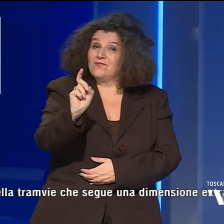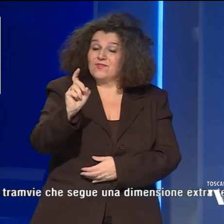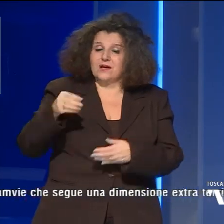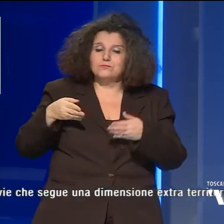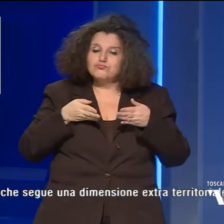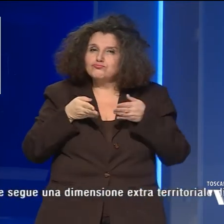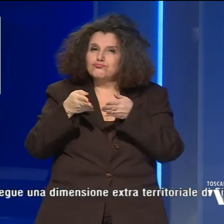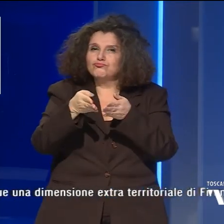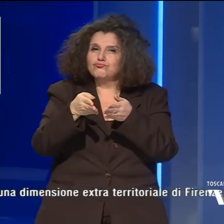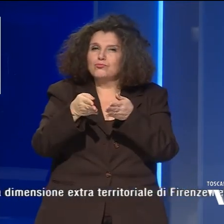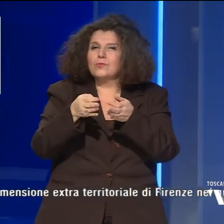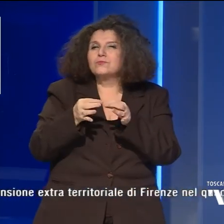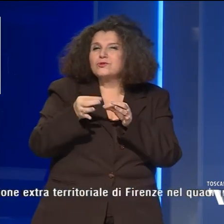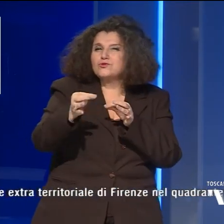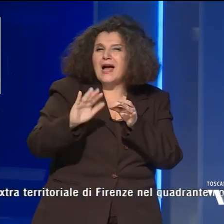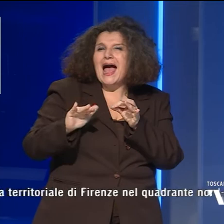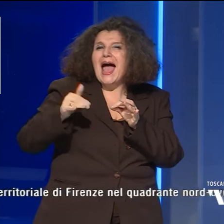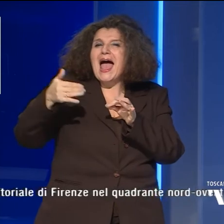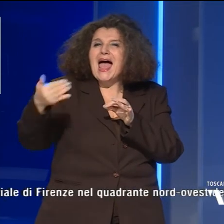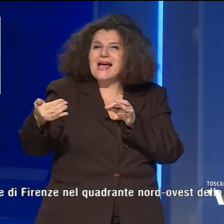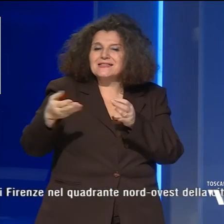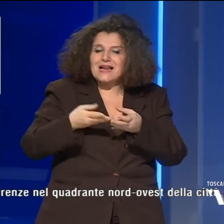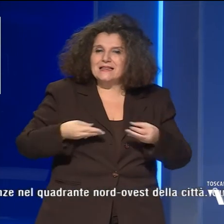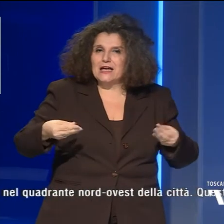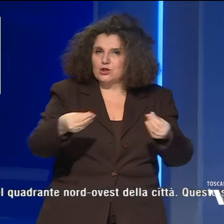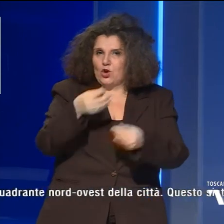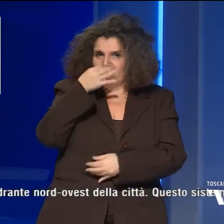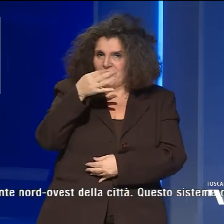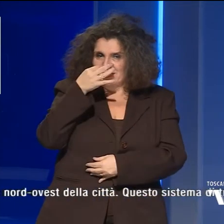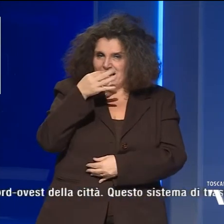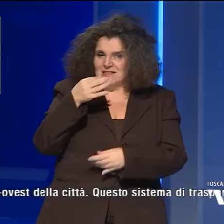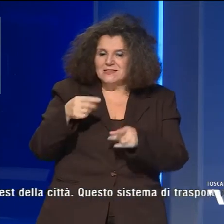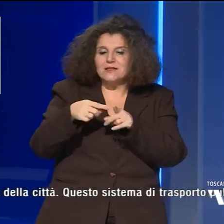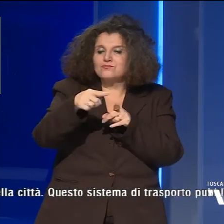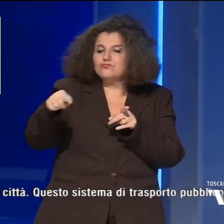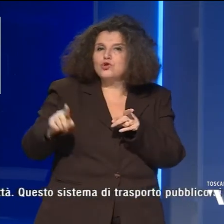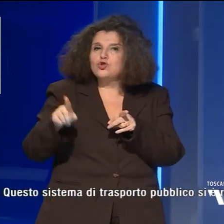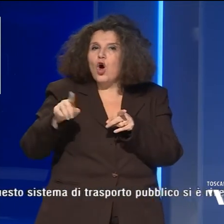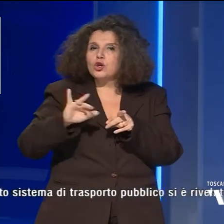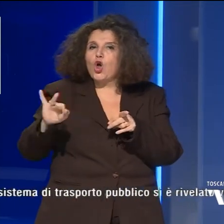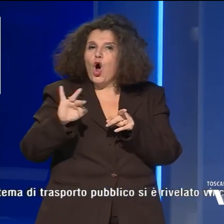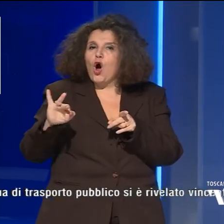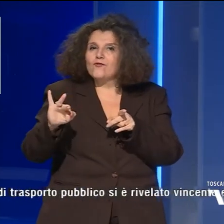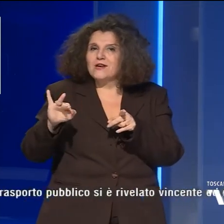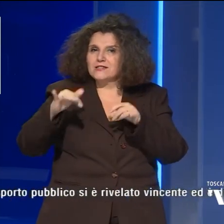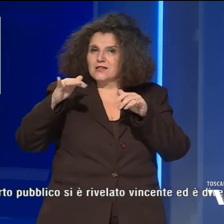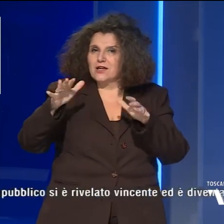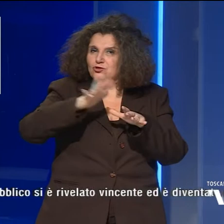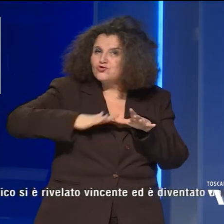dimensione extraterritoriale di Firenze, nel quadrante nord-ovest della città.